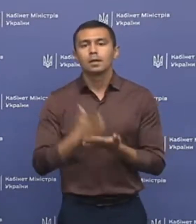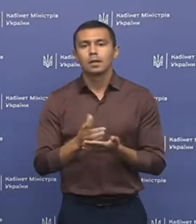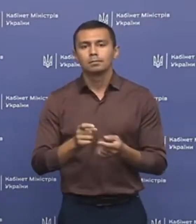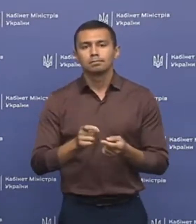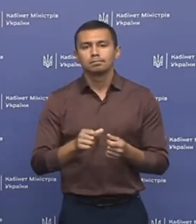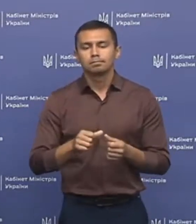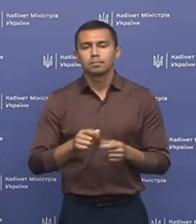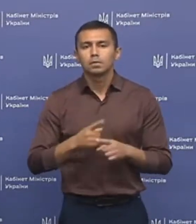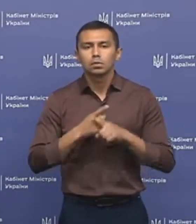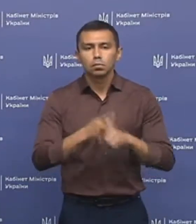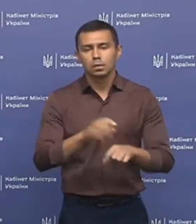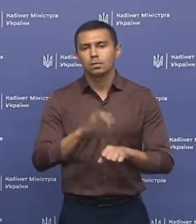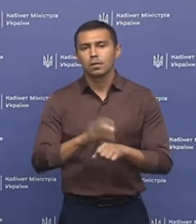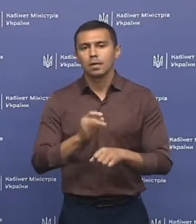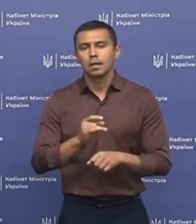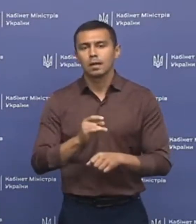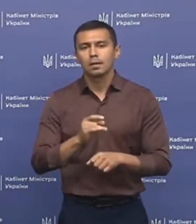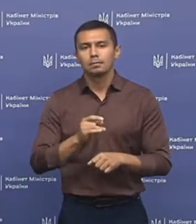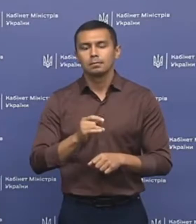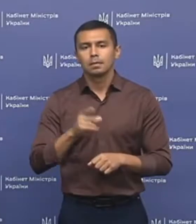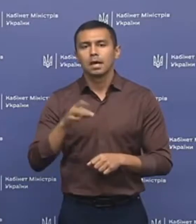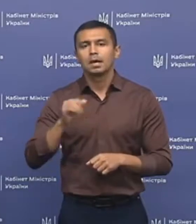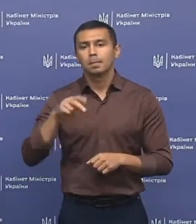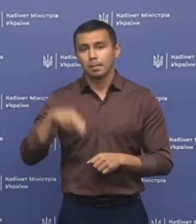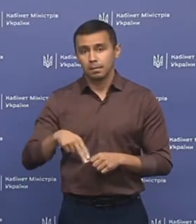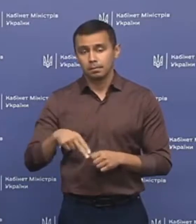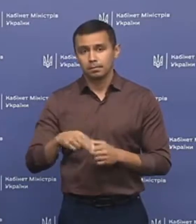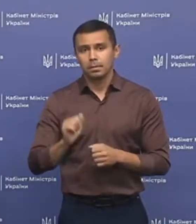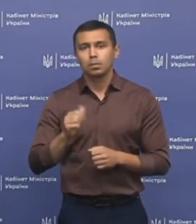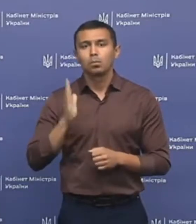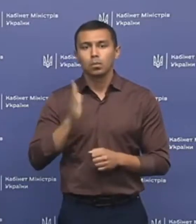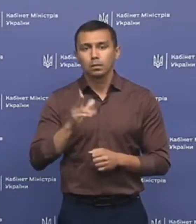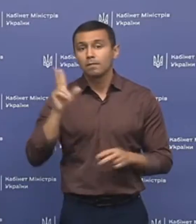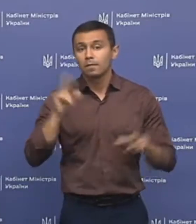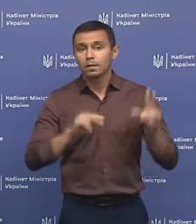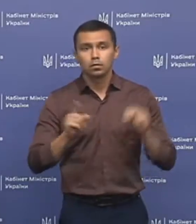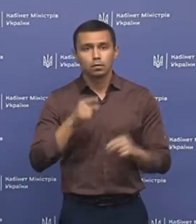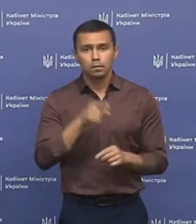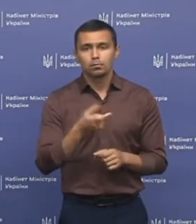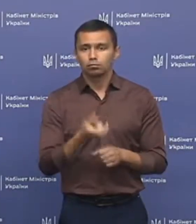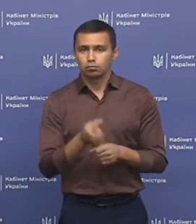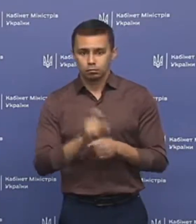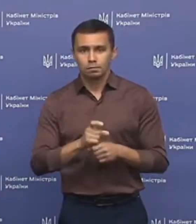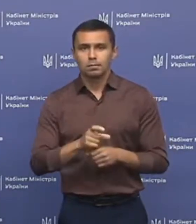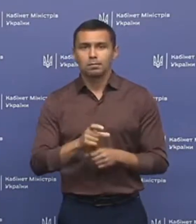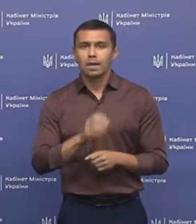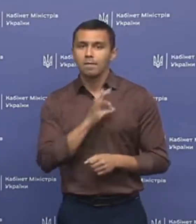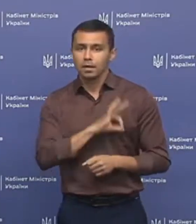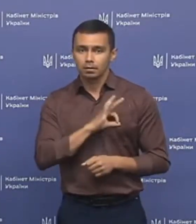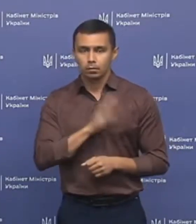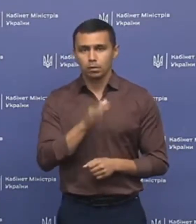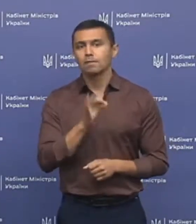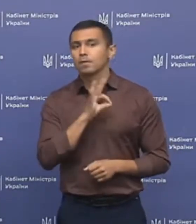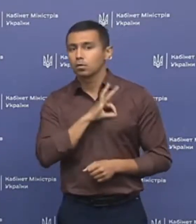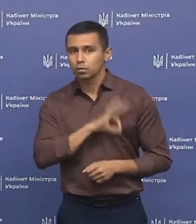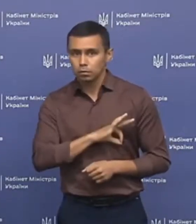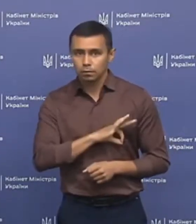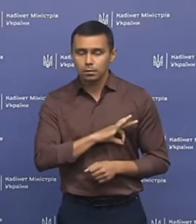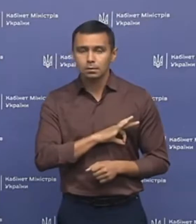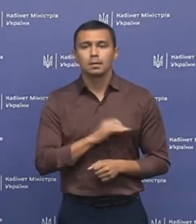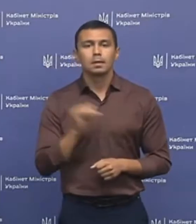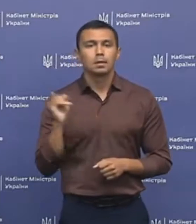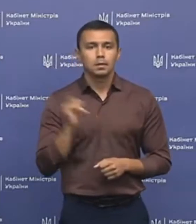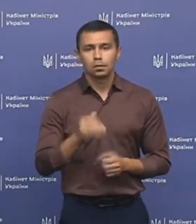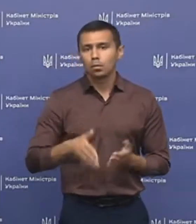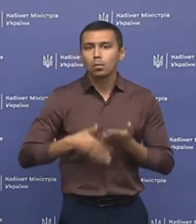насугутнє захворювання на грип. І будемо пажати, що він достатньо ефективно буде використовуватися